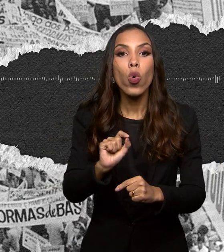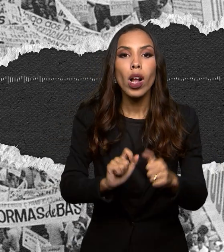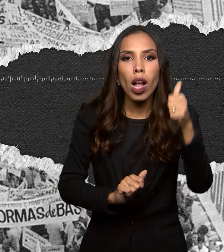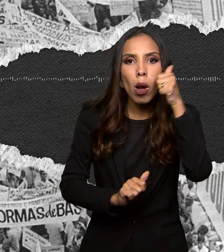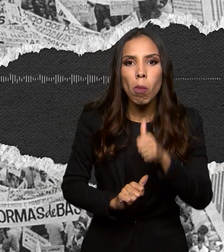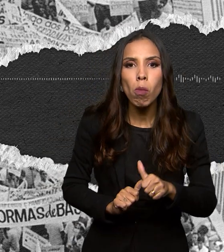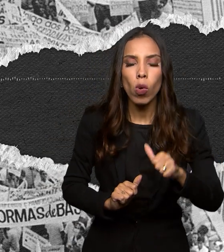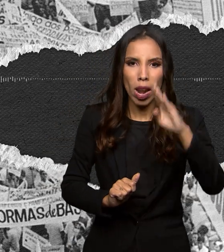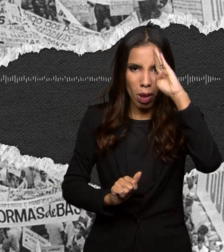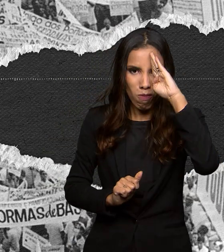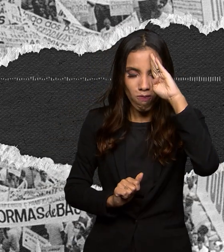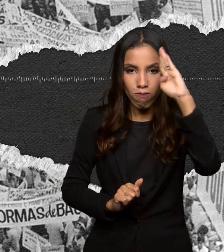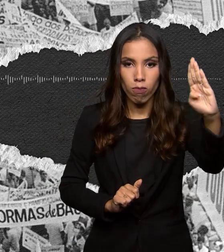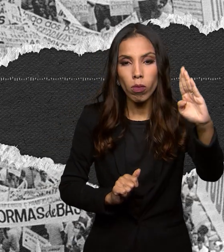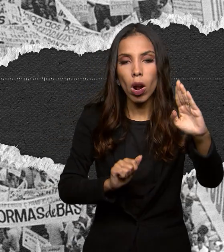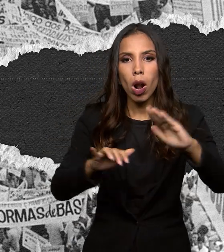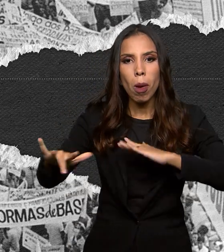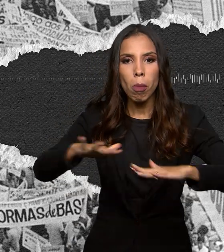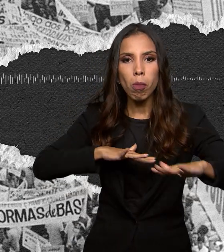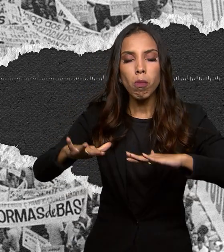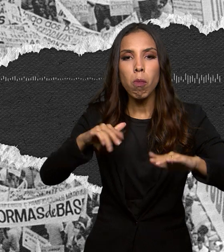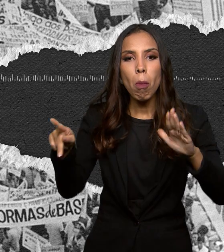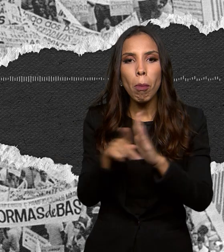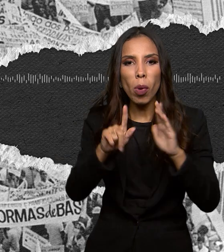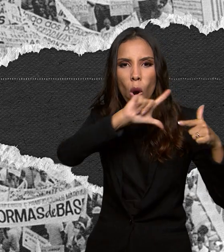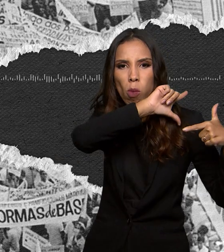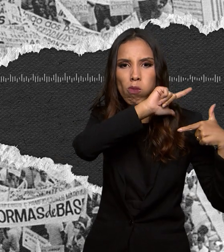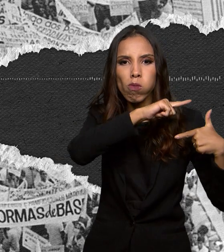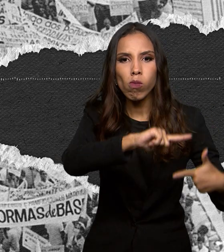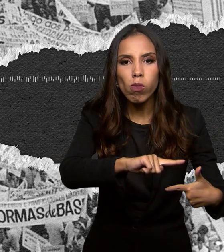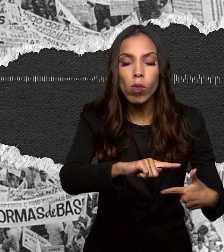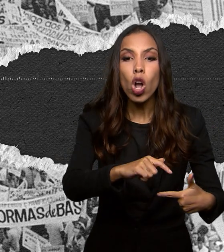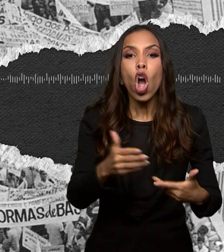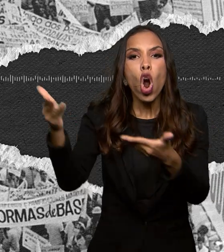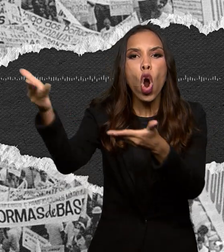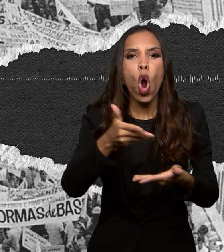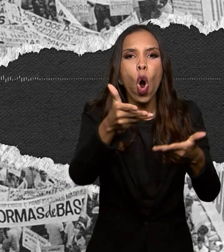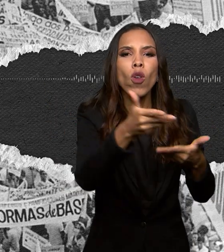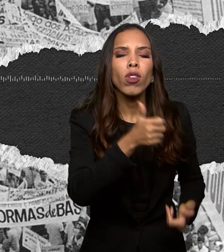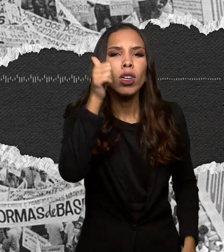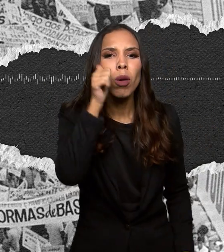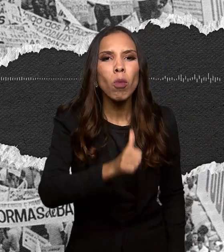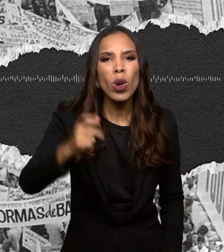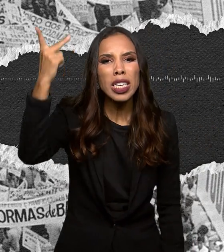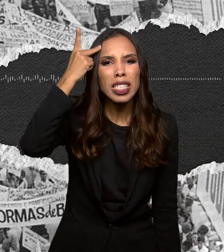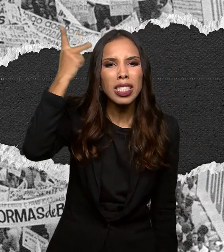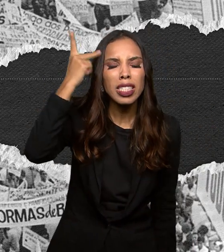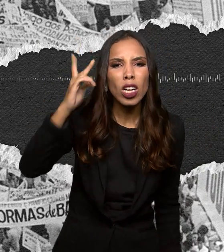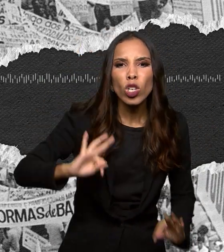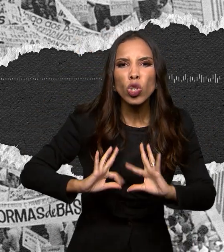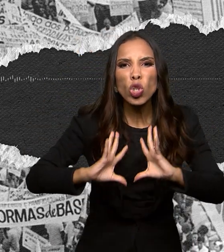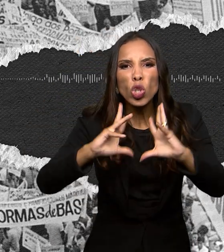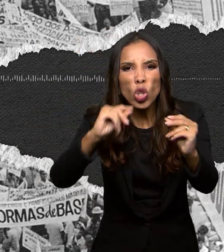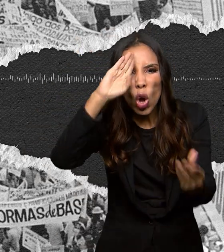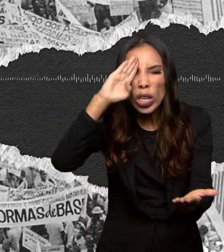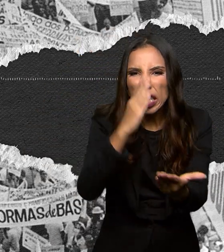da mobilização popular conservadora convidam-se as mulheres de São Paulo de todos os credos e de todas as